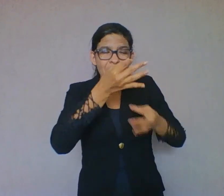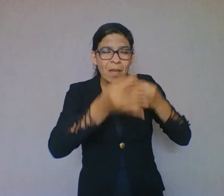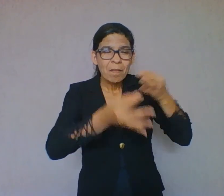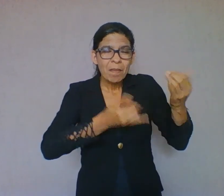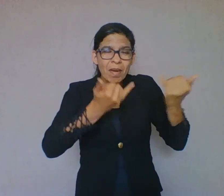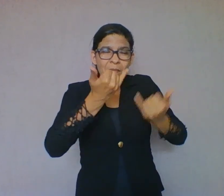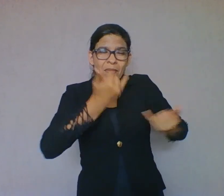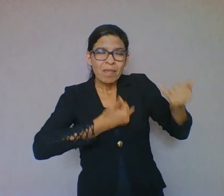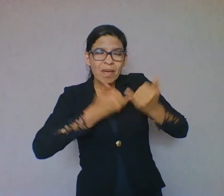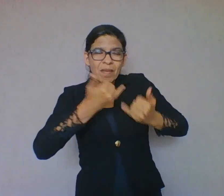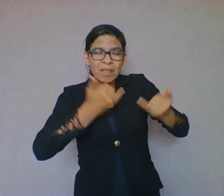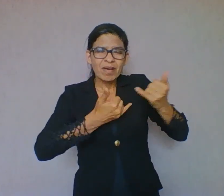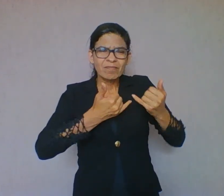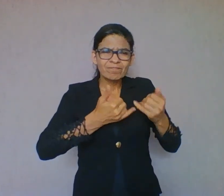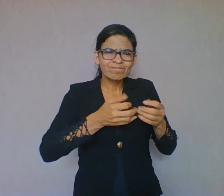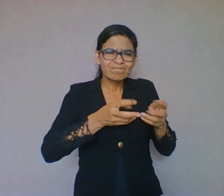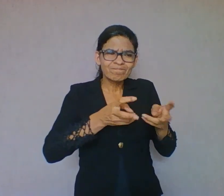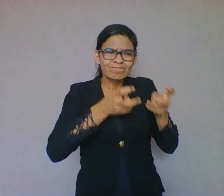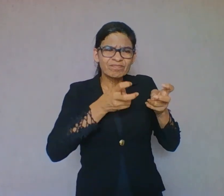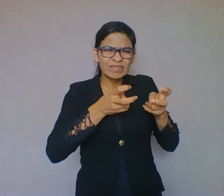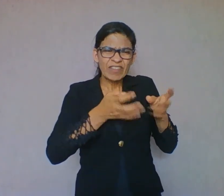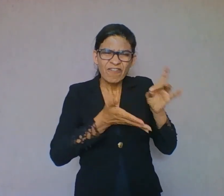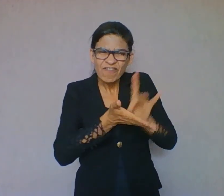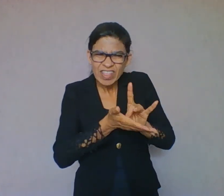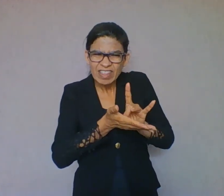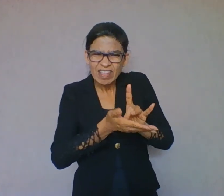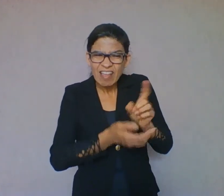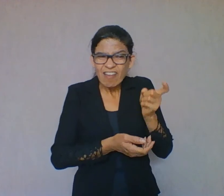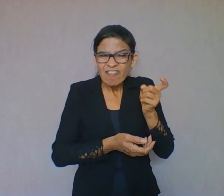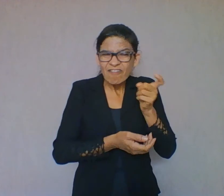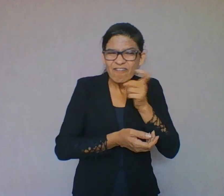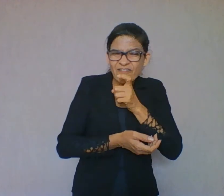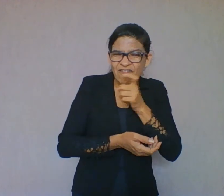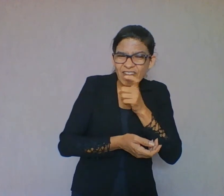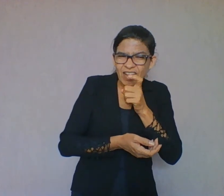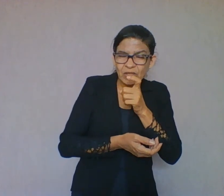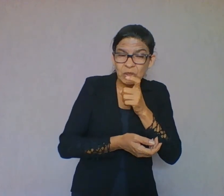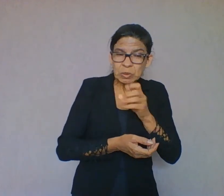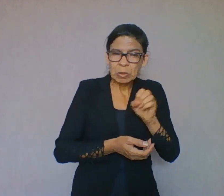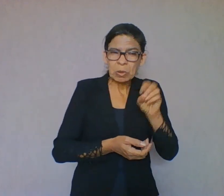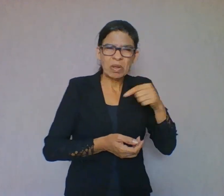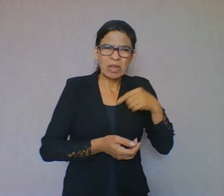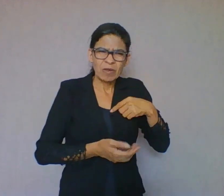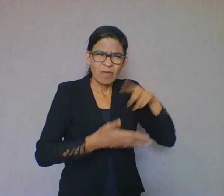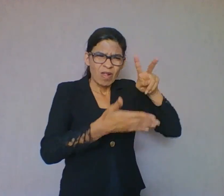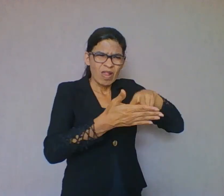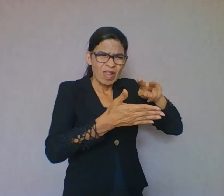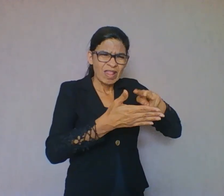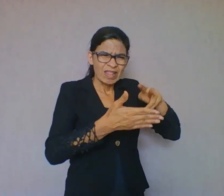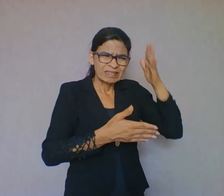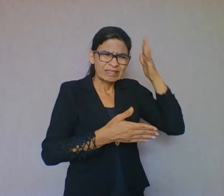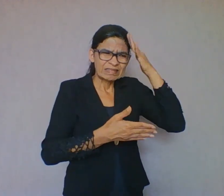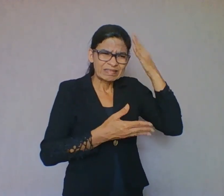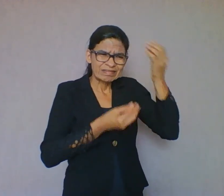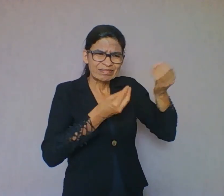ou falsas. Ou se eu li de uma maneira correta ou incorreta aquele texto. E, por último,